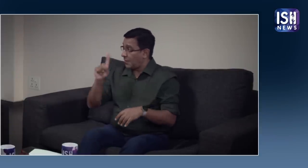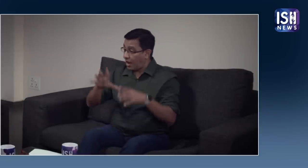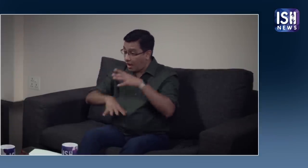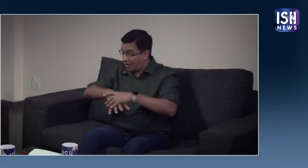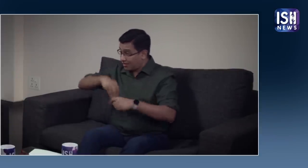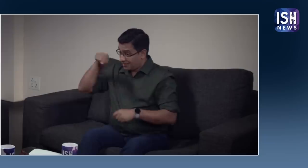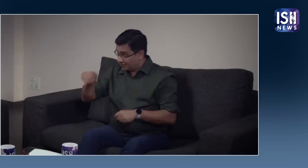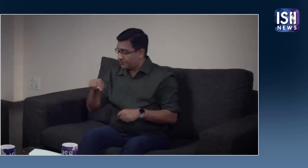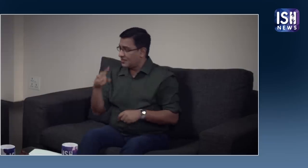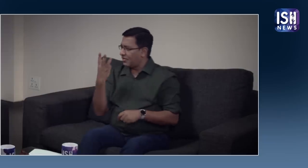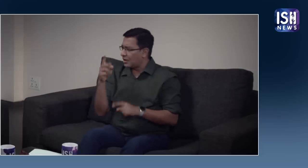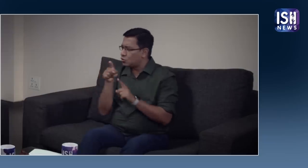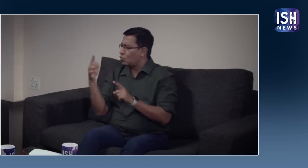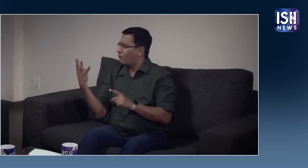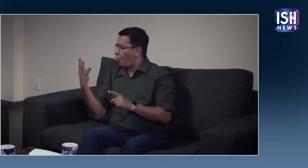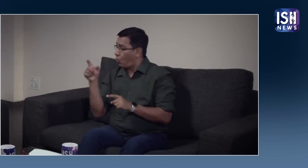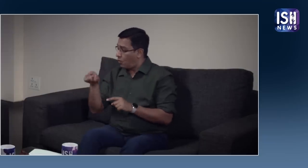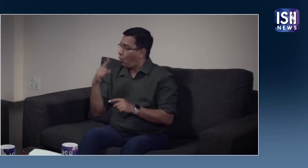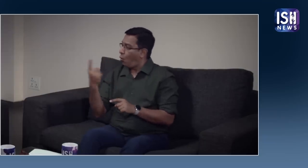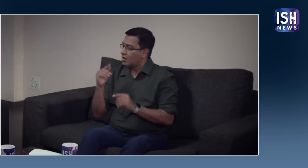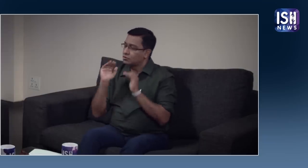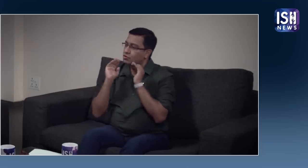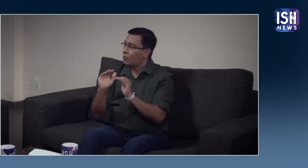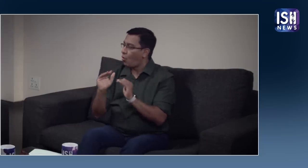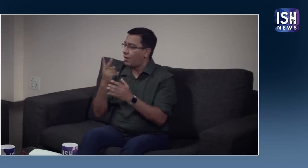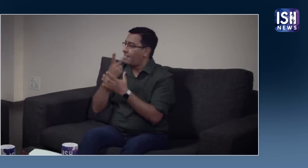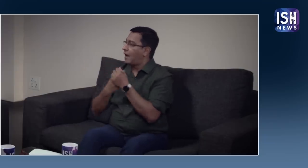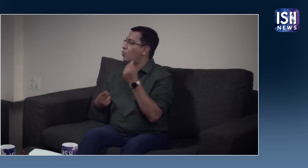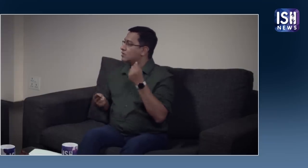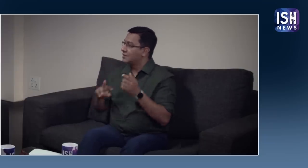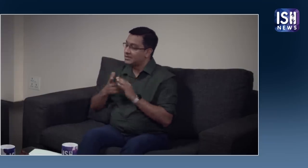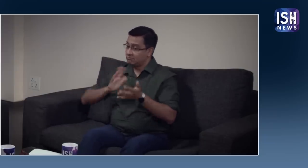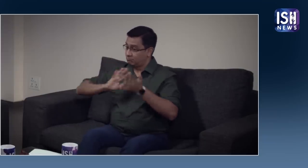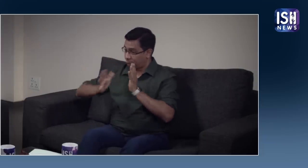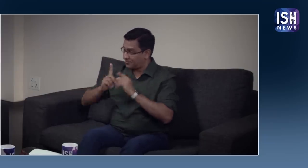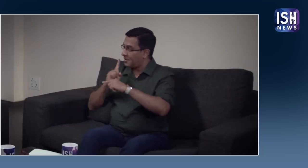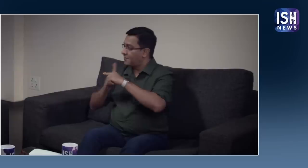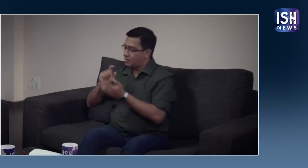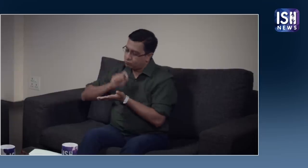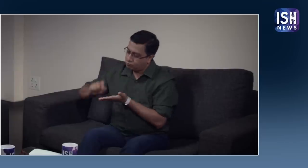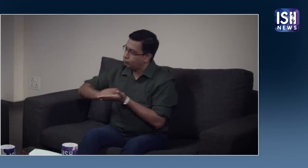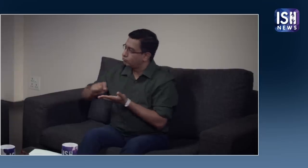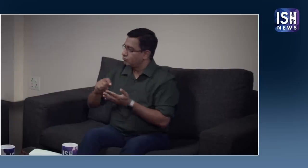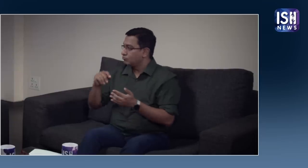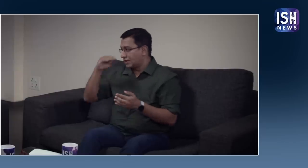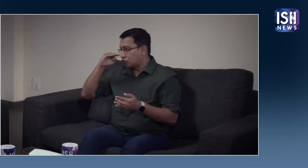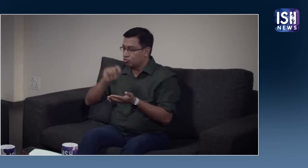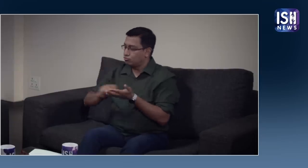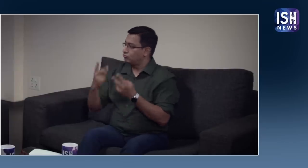लेकिन इन में से केवल 3-4 ही बाइलिंगुलिजम का समर्थन करते हैं जो सांकेतिक भाषा और रिखित अंग्रीजी के माध्यम से एक